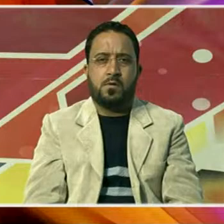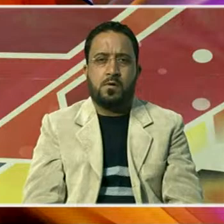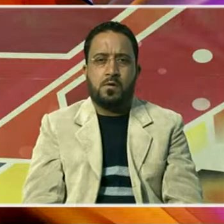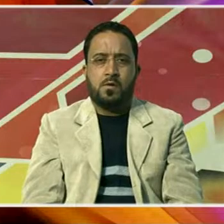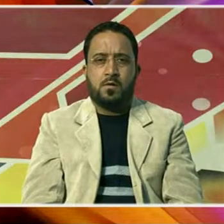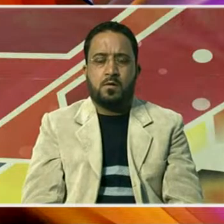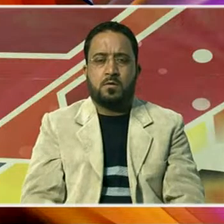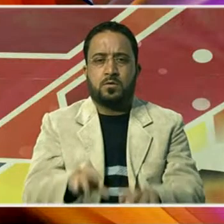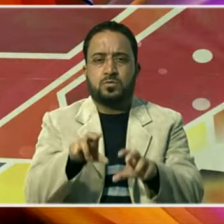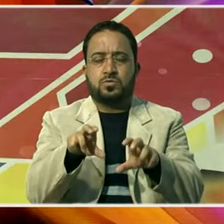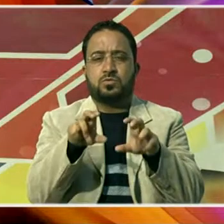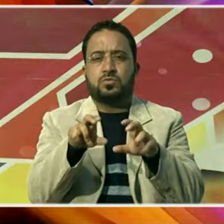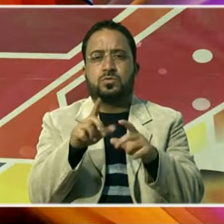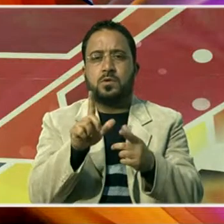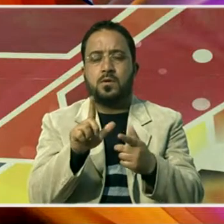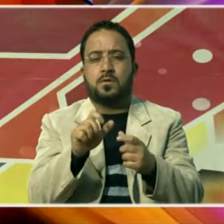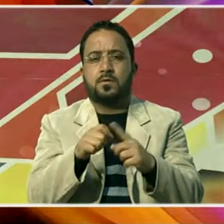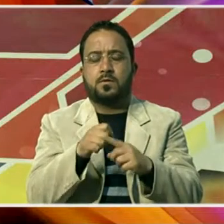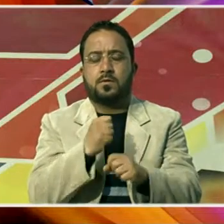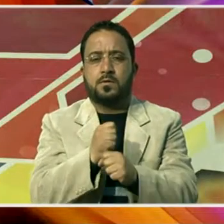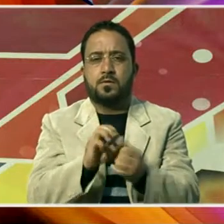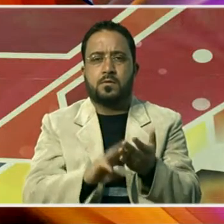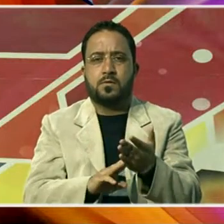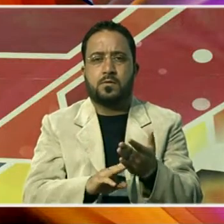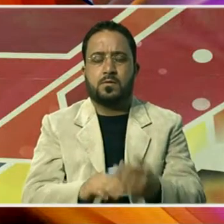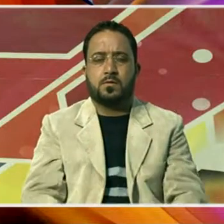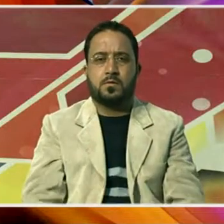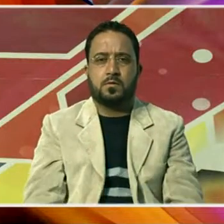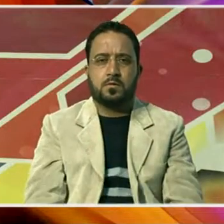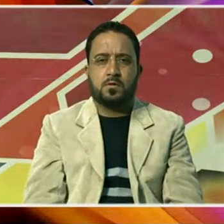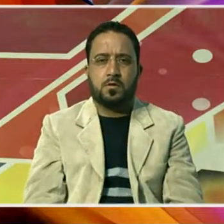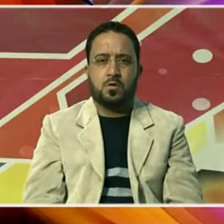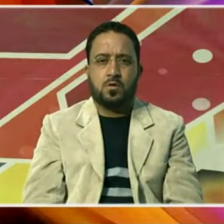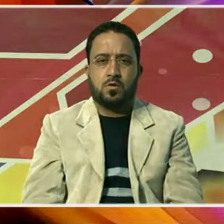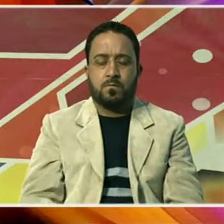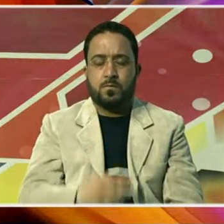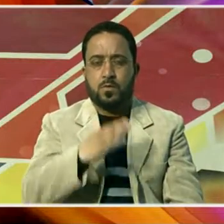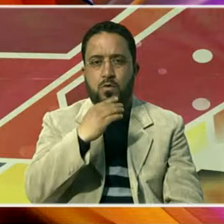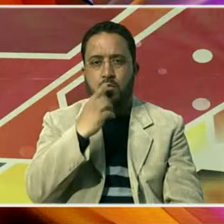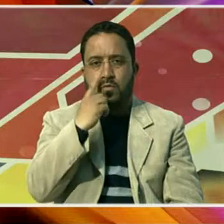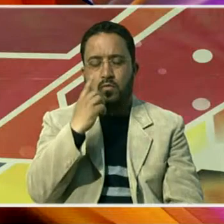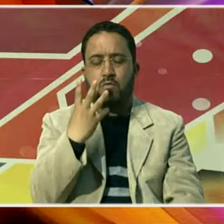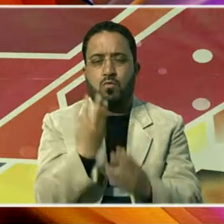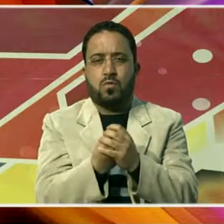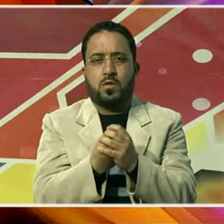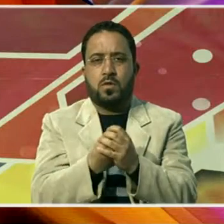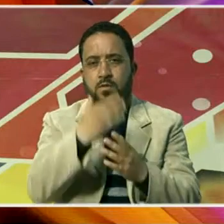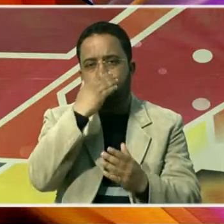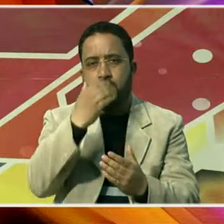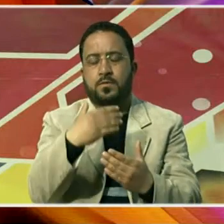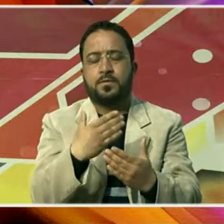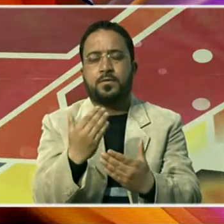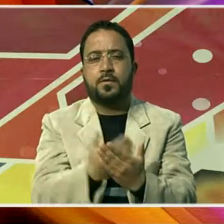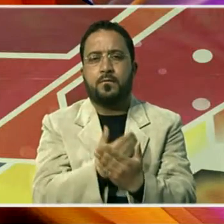لیفٹننٹ گورنر نے ان شہدہ جنہوں نے قوم کے وکار کی حفاظت کرتے ہوئے